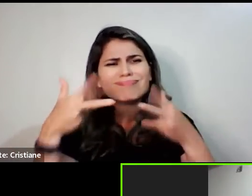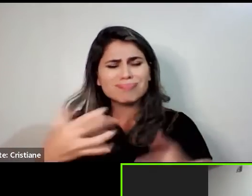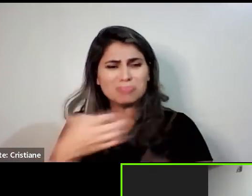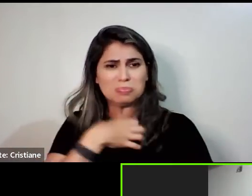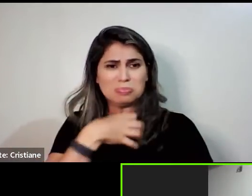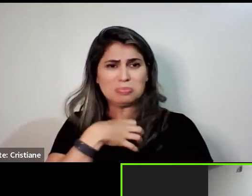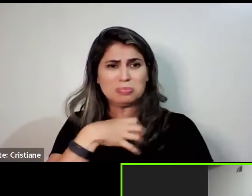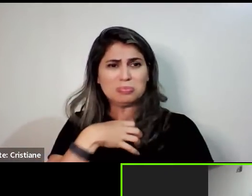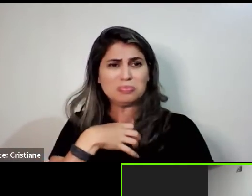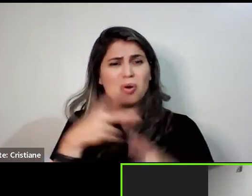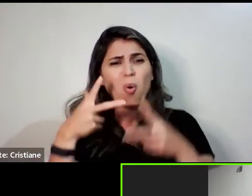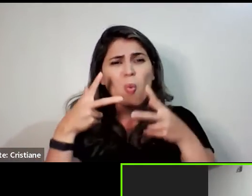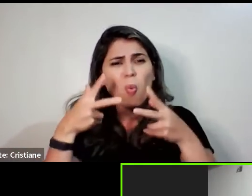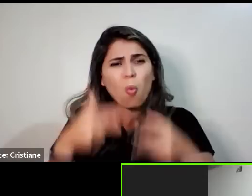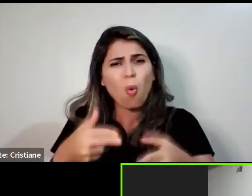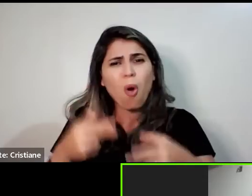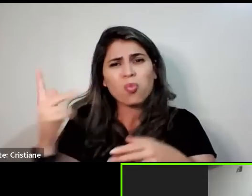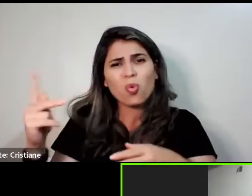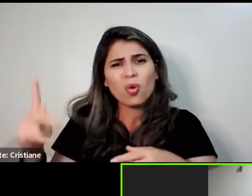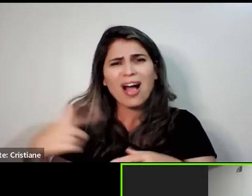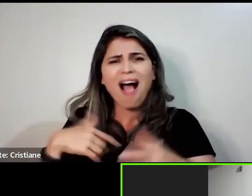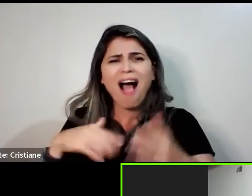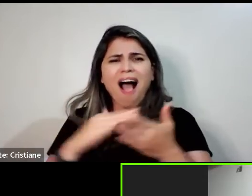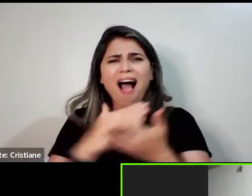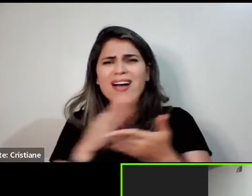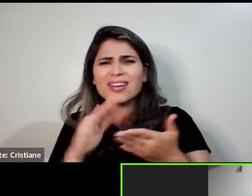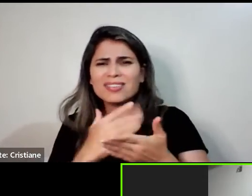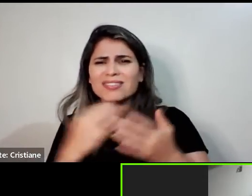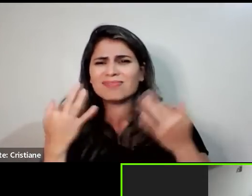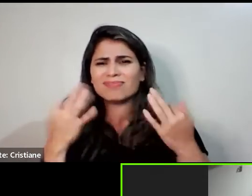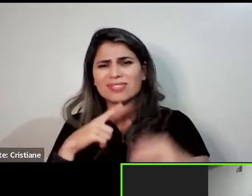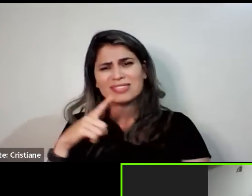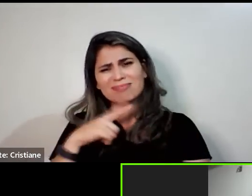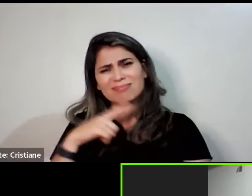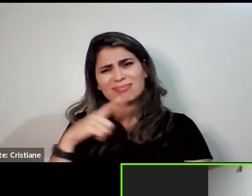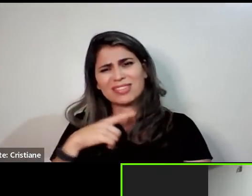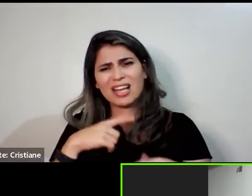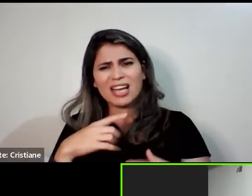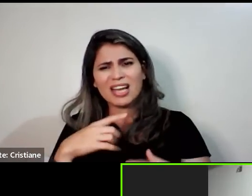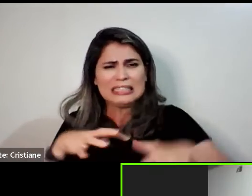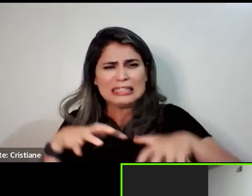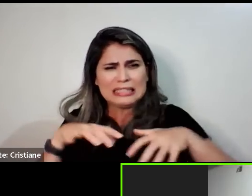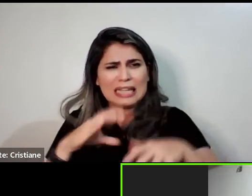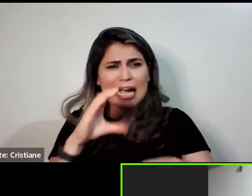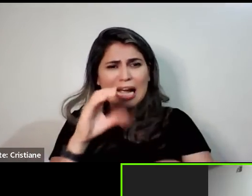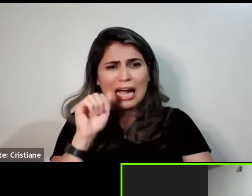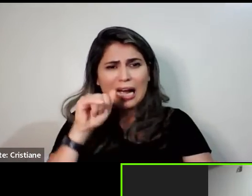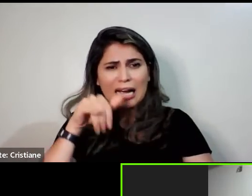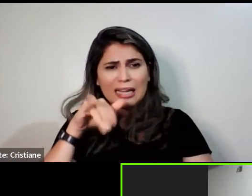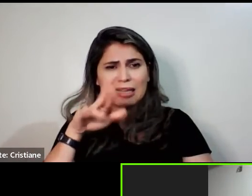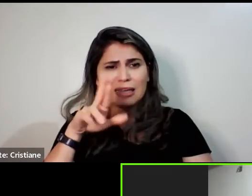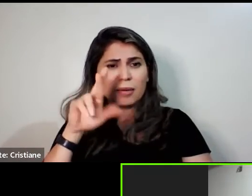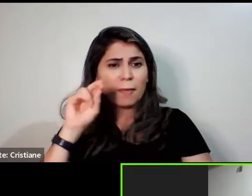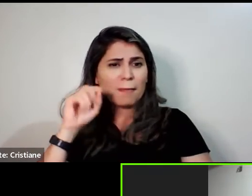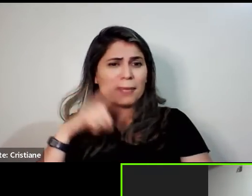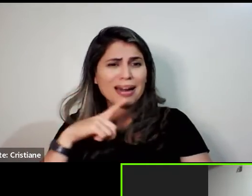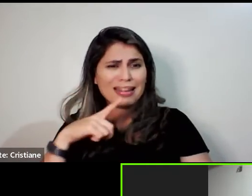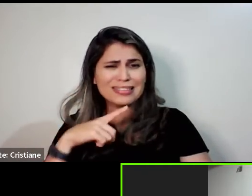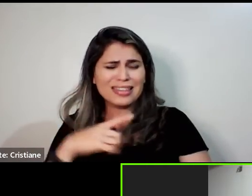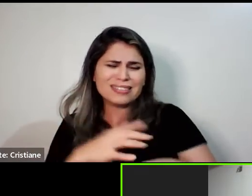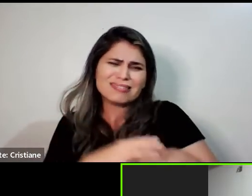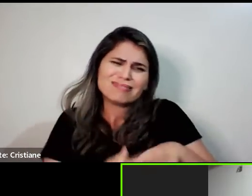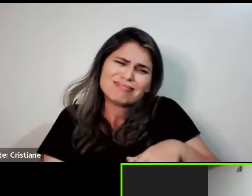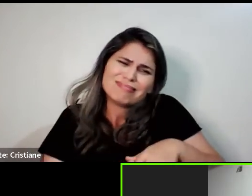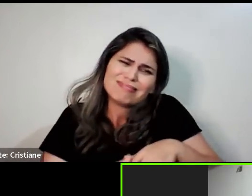de nó. Às vezes, sinto cãibra no braço quando eu estou dormindo muito tempo do lado, de um lado só,